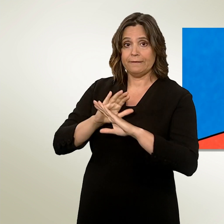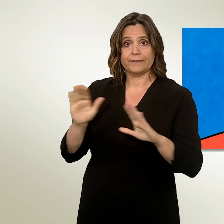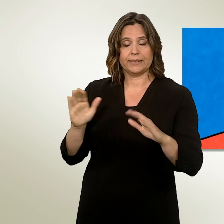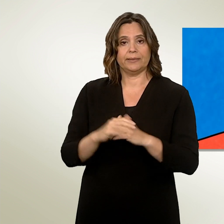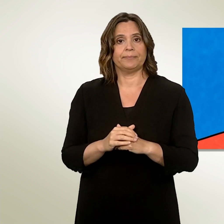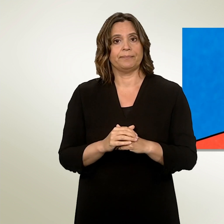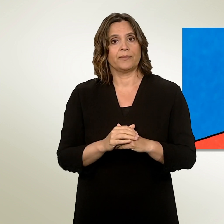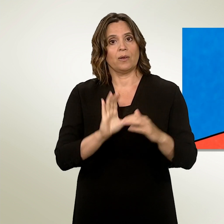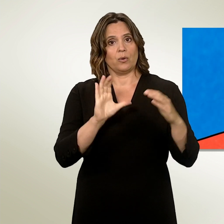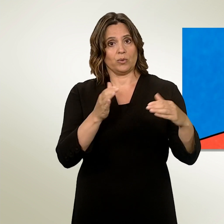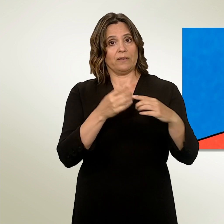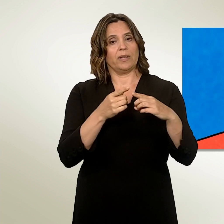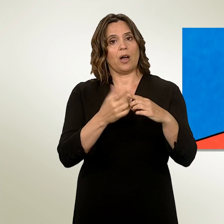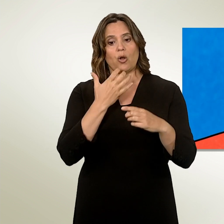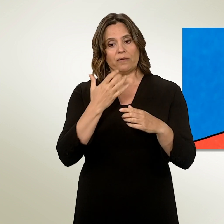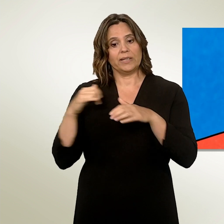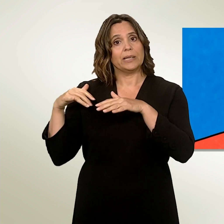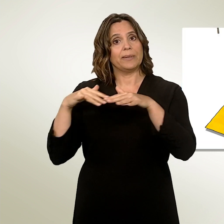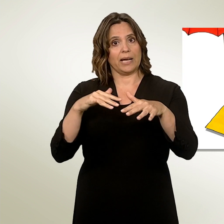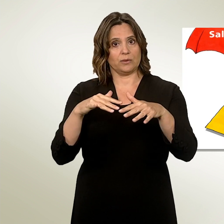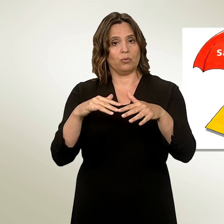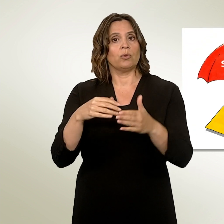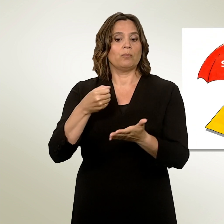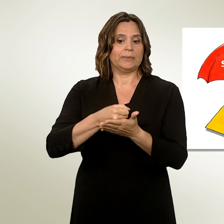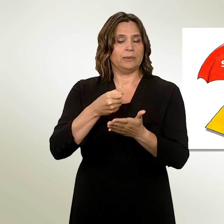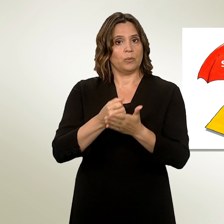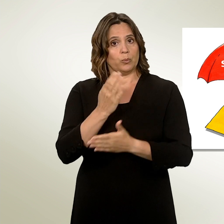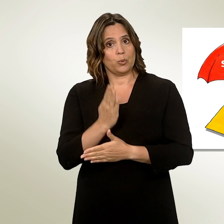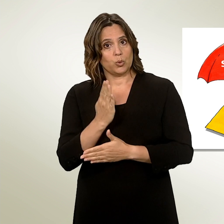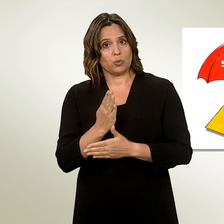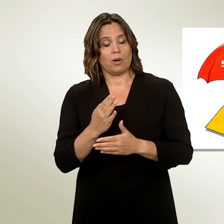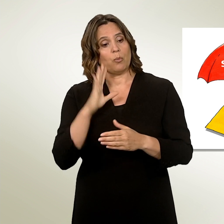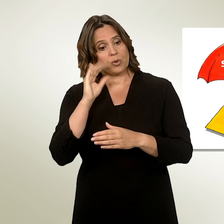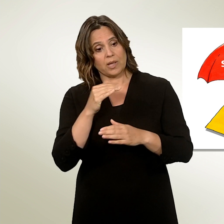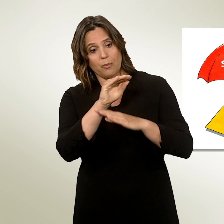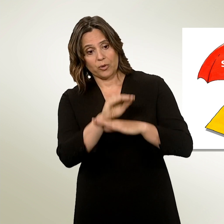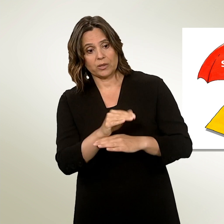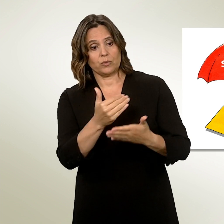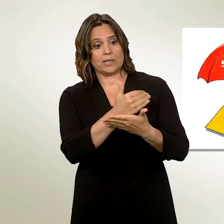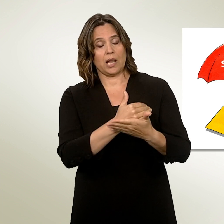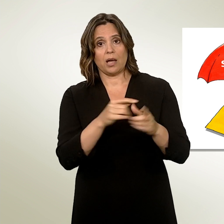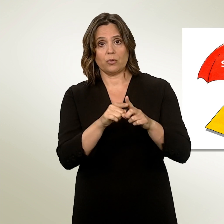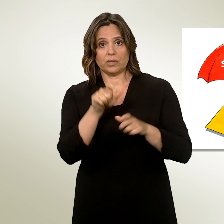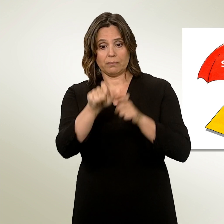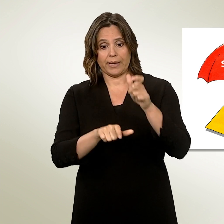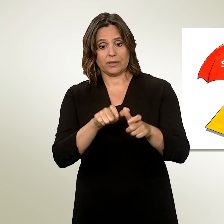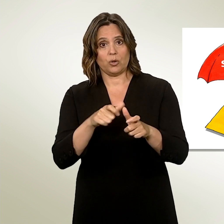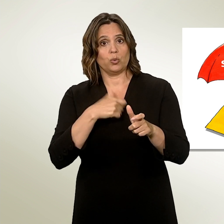'immigration au strict nécessaire. C'est pourquoi il protège les salaires et soutient les travailleurs de notre pays, mesures qui